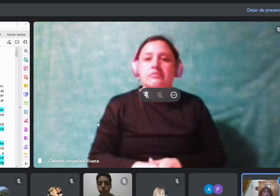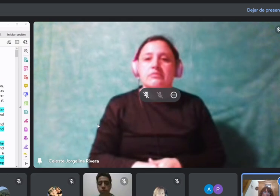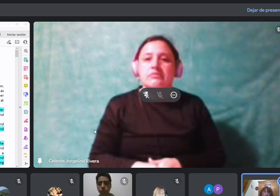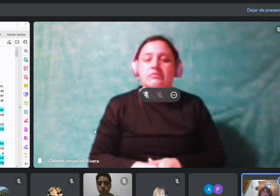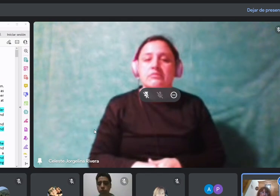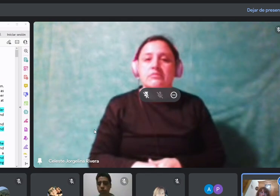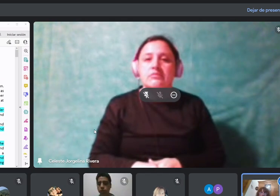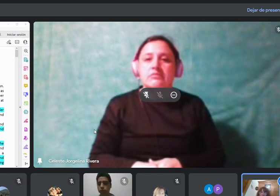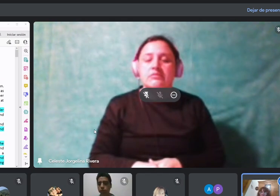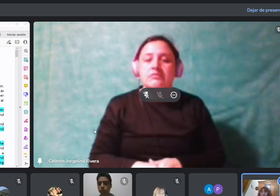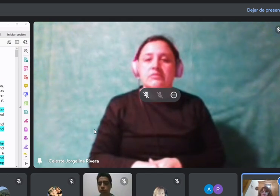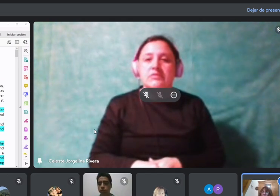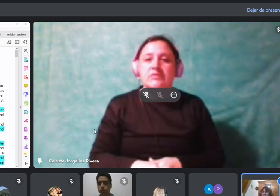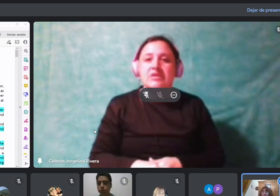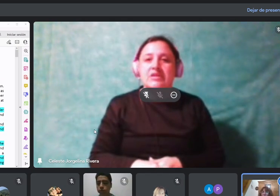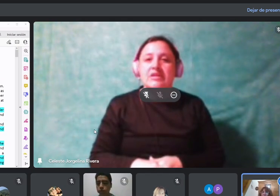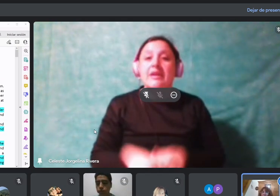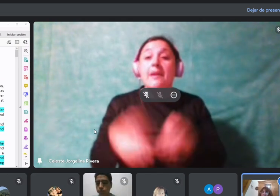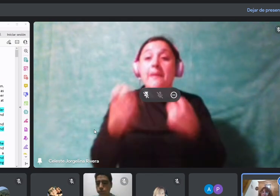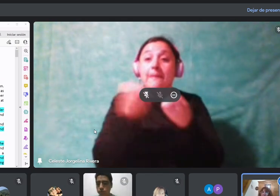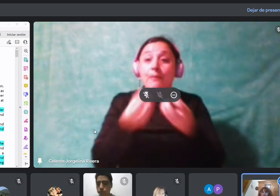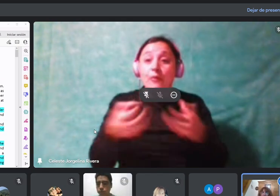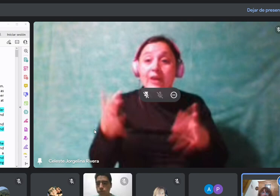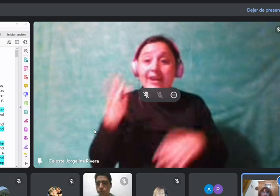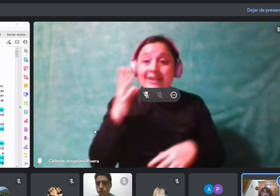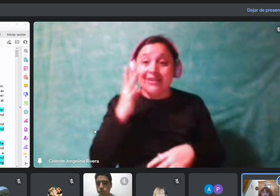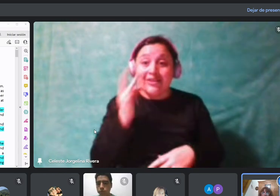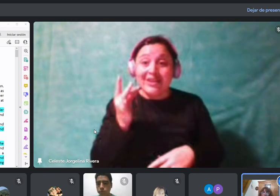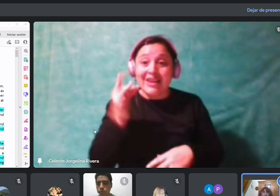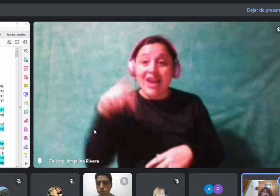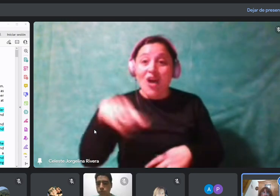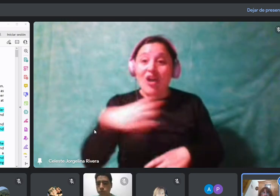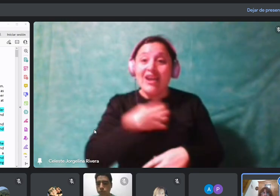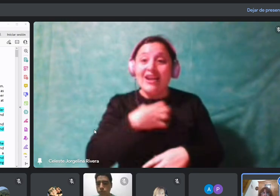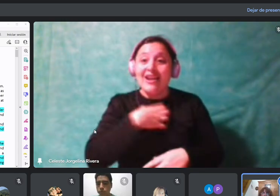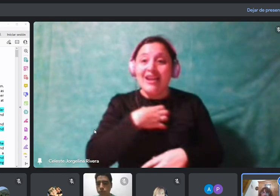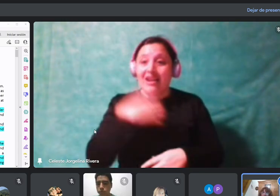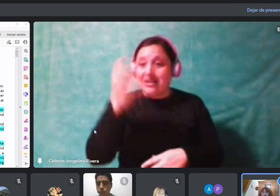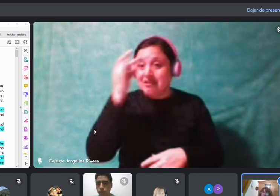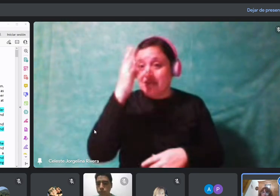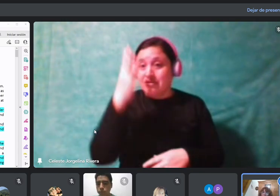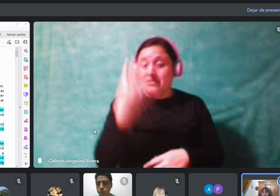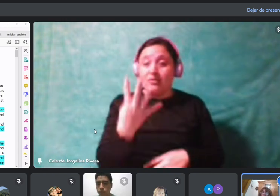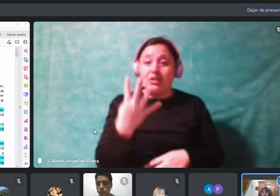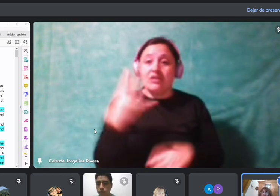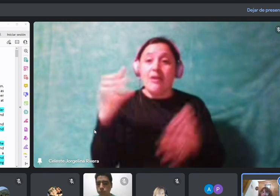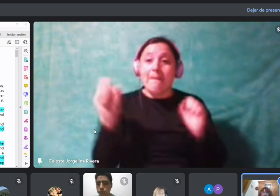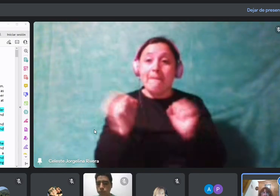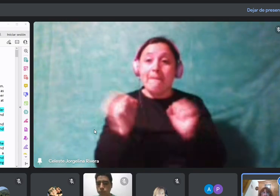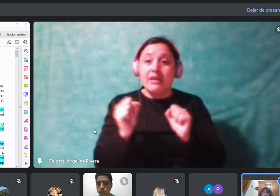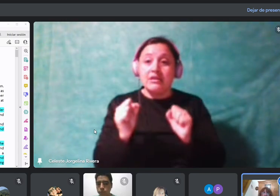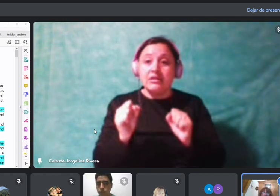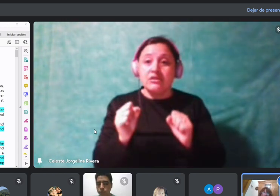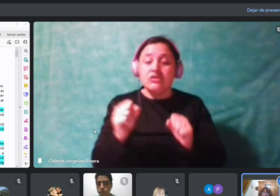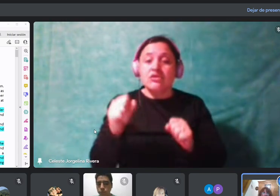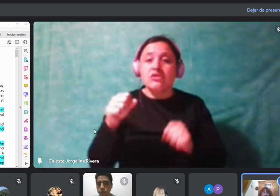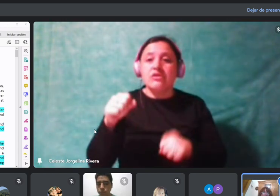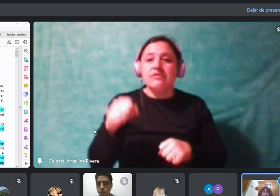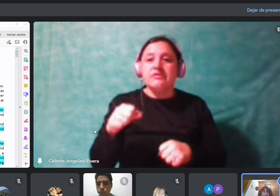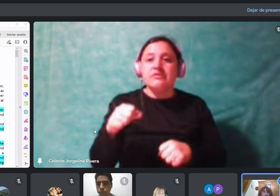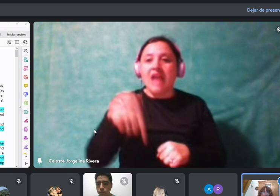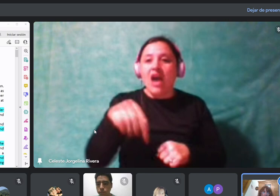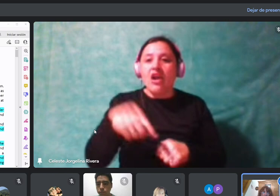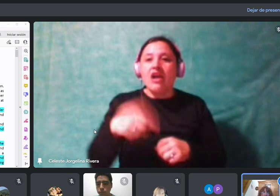días. Hoy es la clase 12 del 4 de mayo y vamos a hacer la actividad